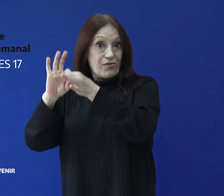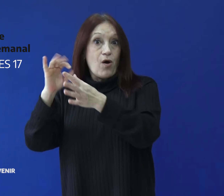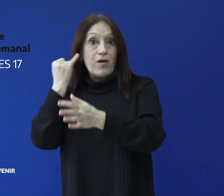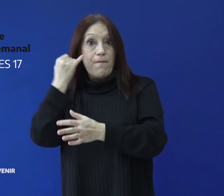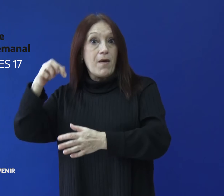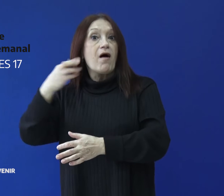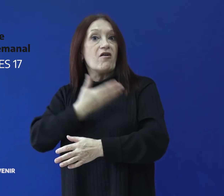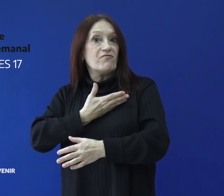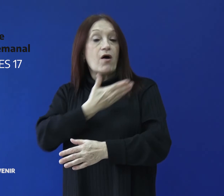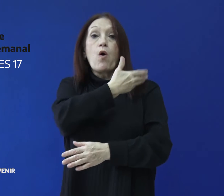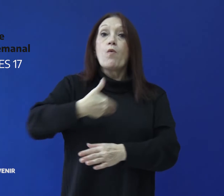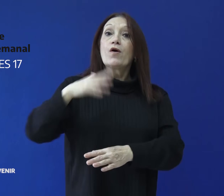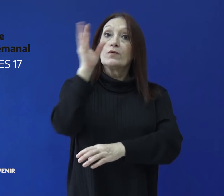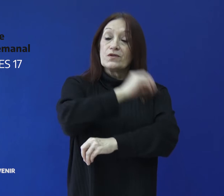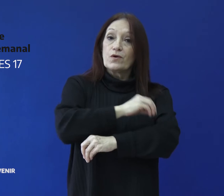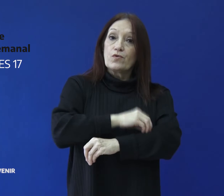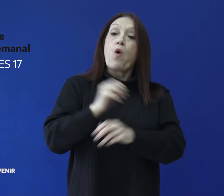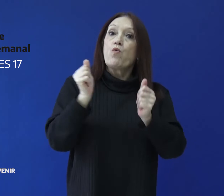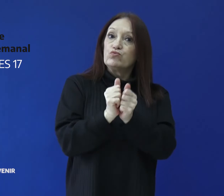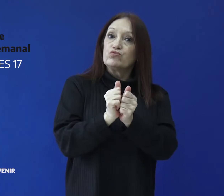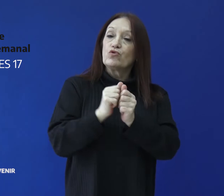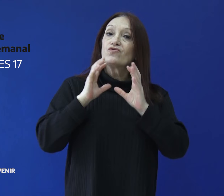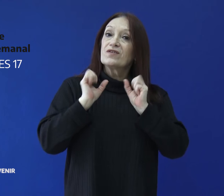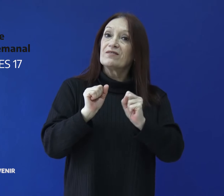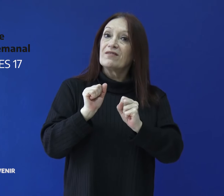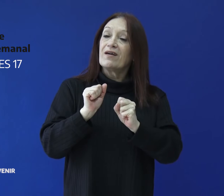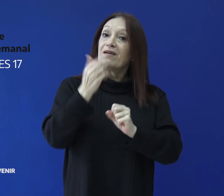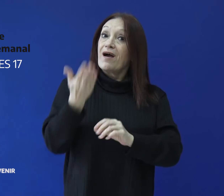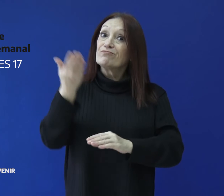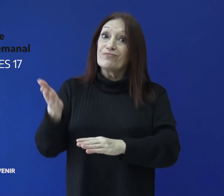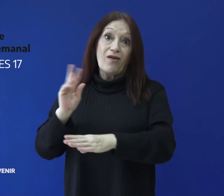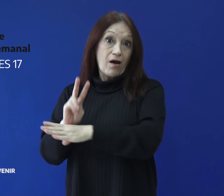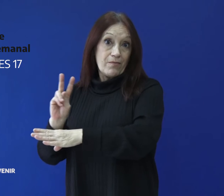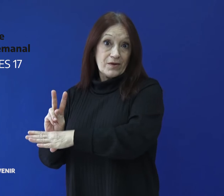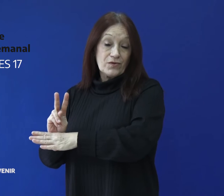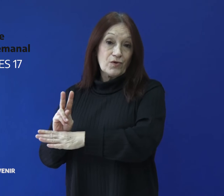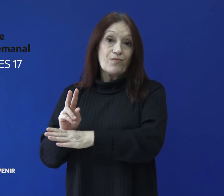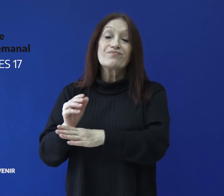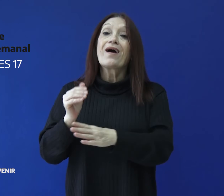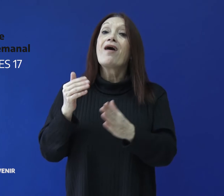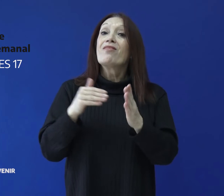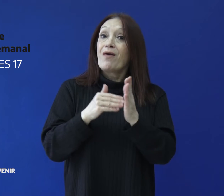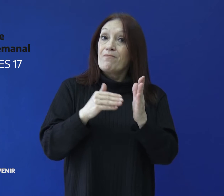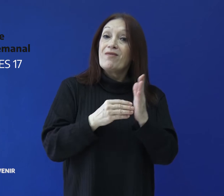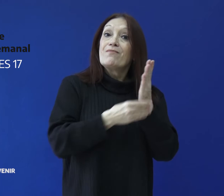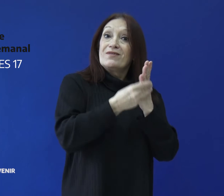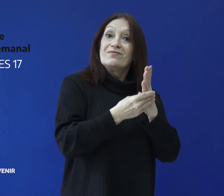El Gobierno de Santa Cruz, a través de la Secretaría de Estado de Ambiente, dependiente del Ministerio de Salud y Ambiente de la